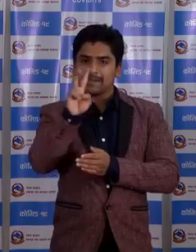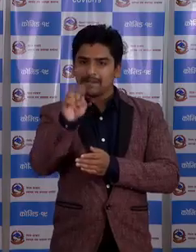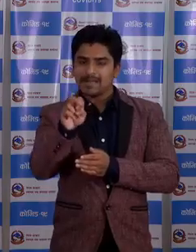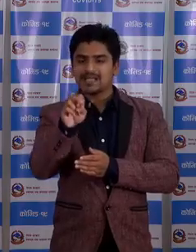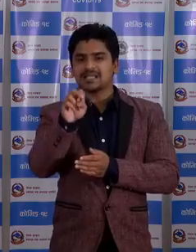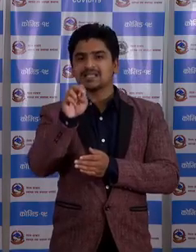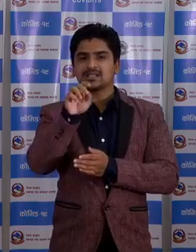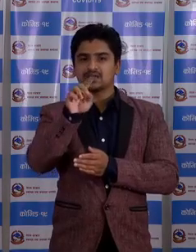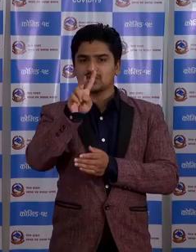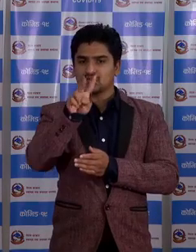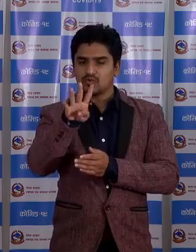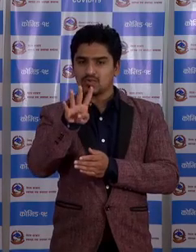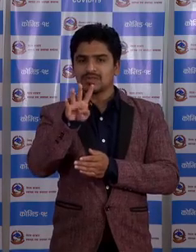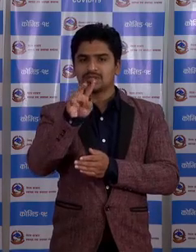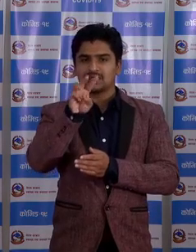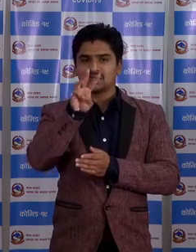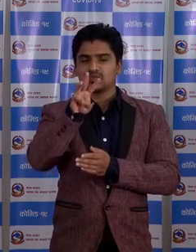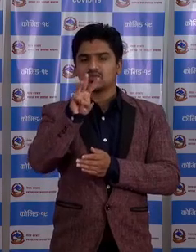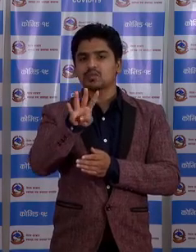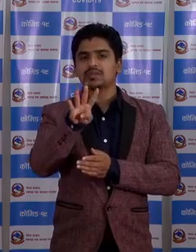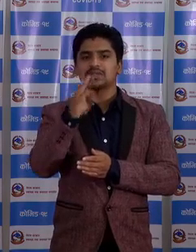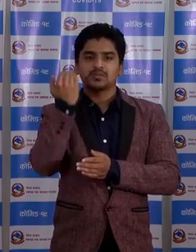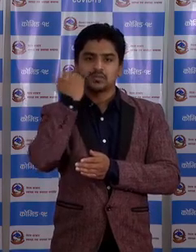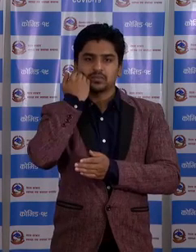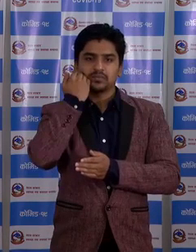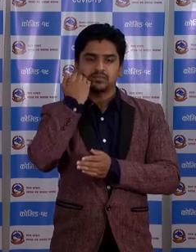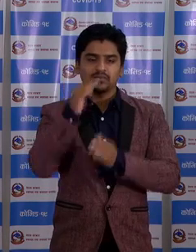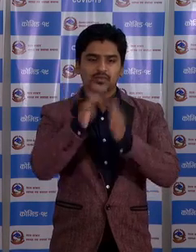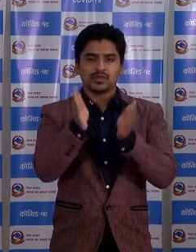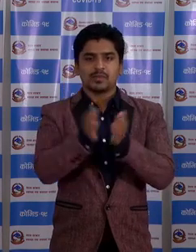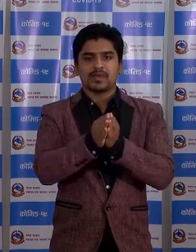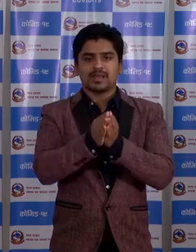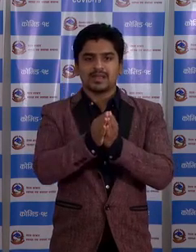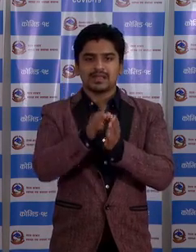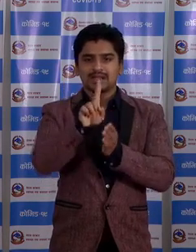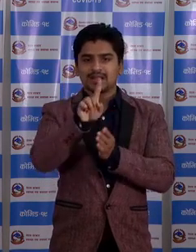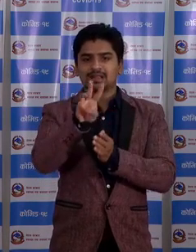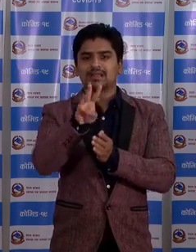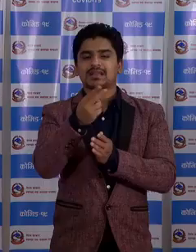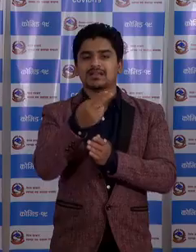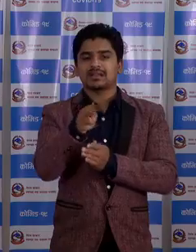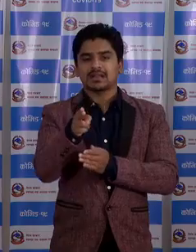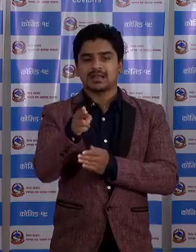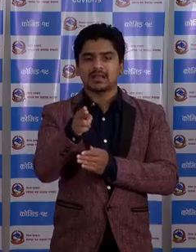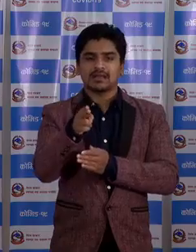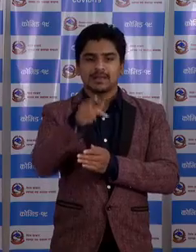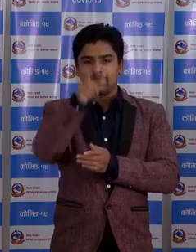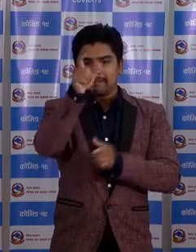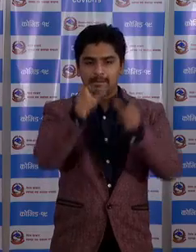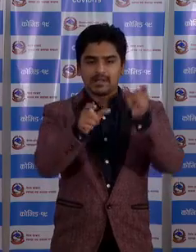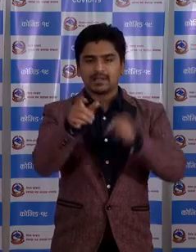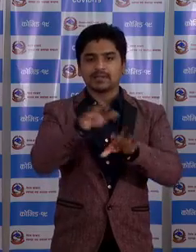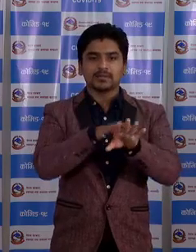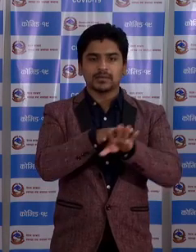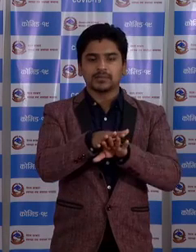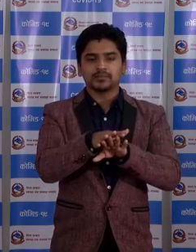वर्शय 24 वर्शय रो 37 वर्शय पुरूस गरी जम्मा 13 जाना बेख्ती हरू